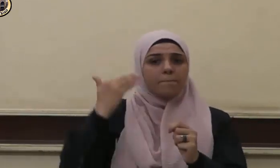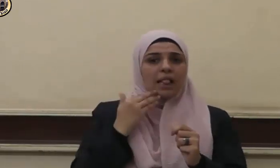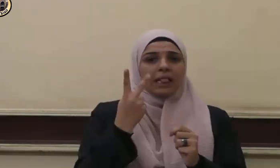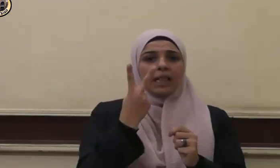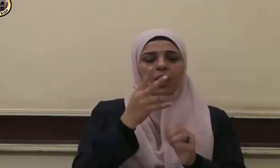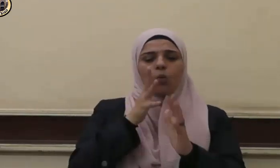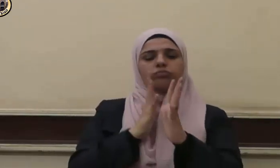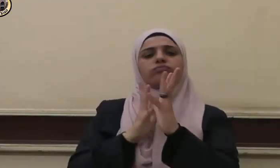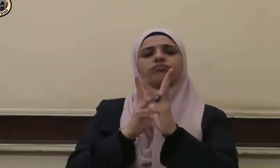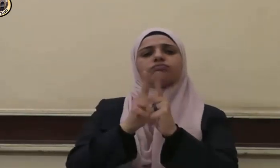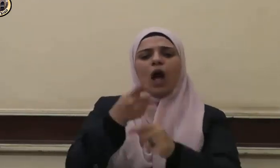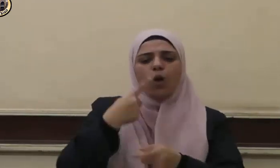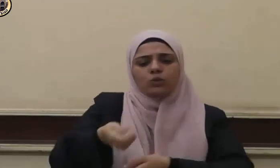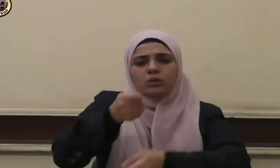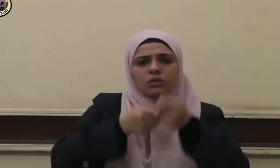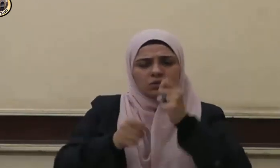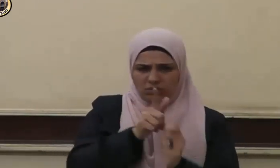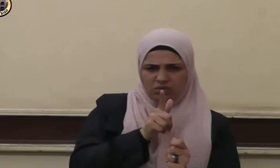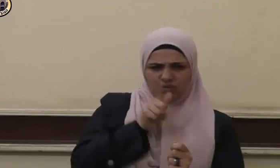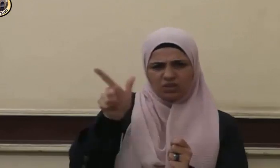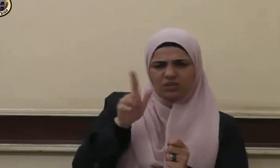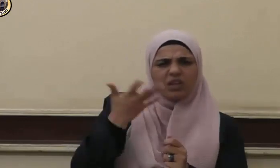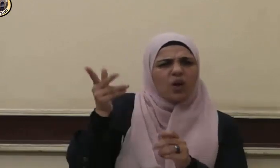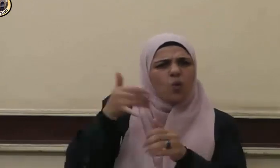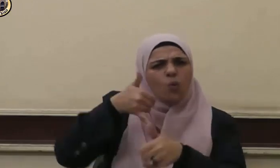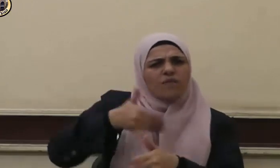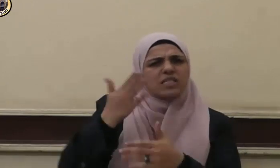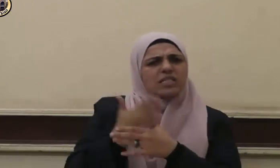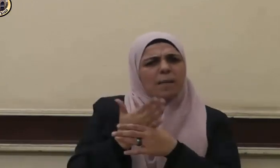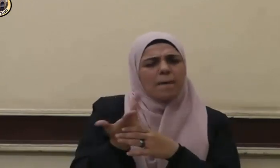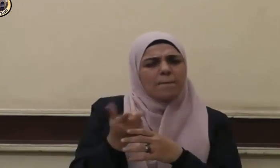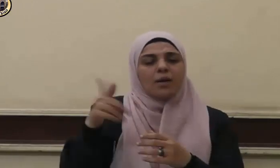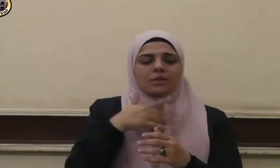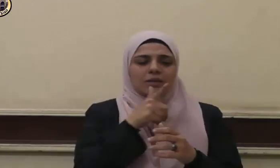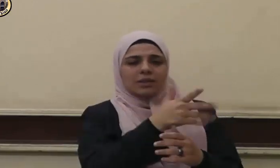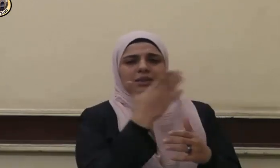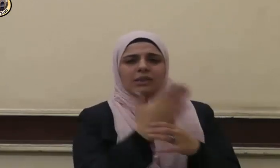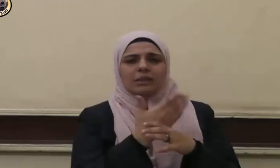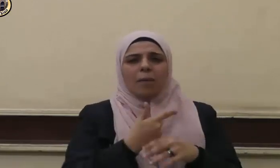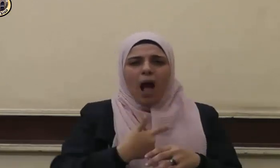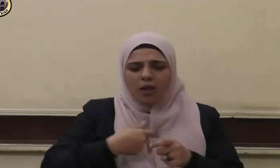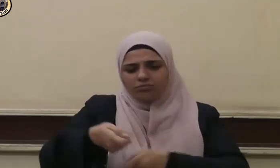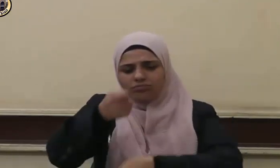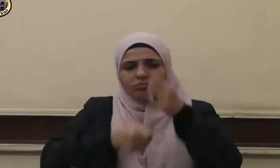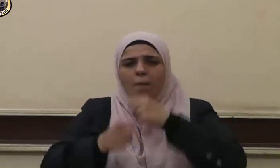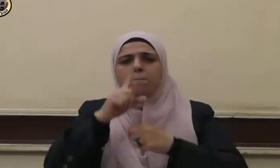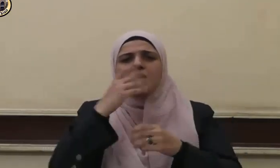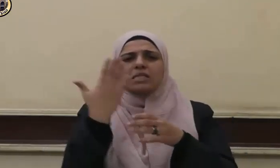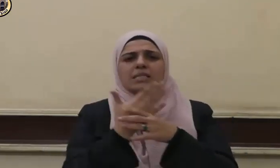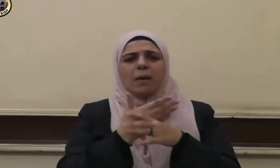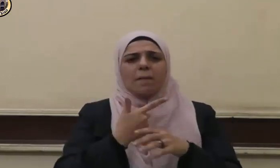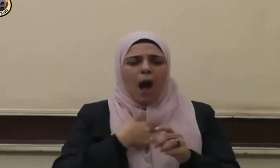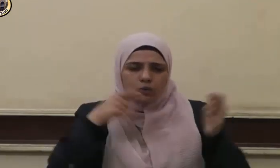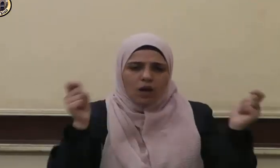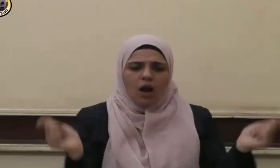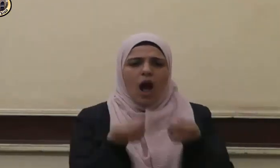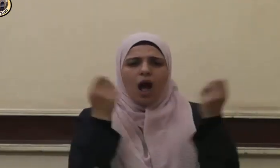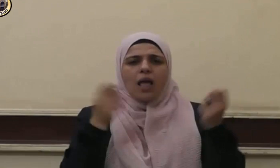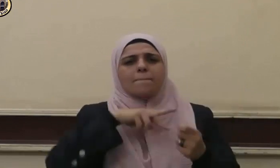ممرأتين تذودان قال ما خطبكما قال تا لا نسقي حتى يصدر الرعاء